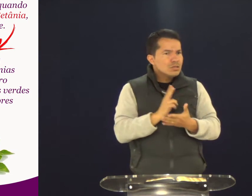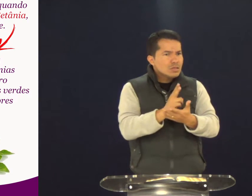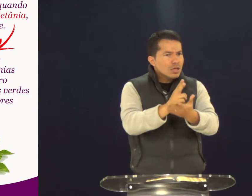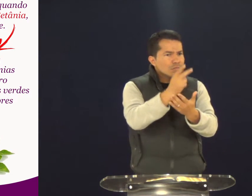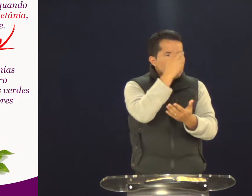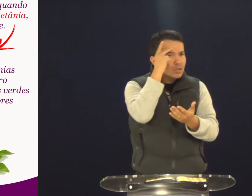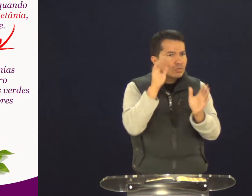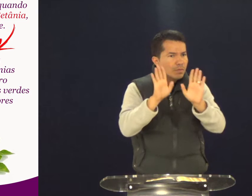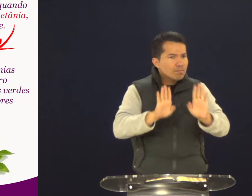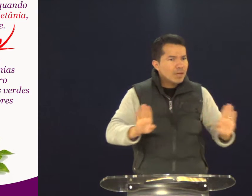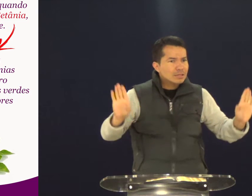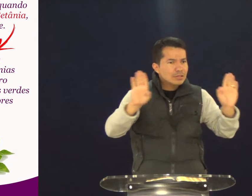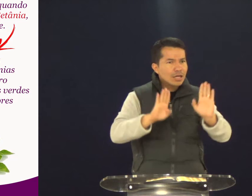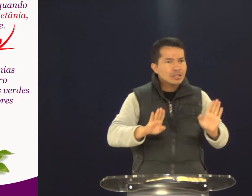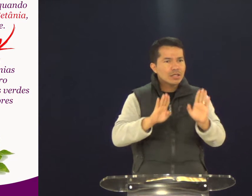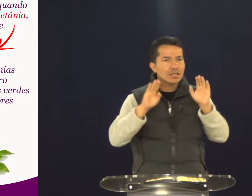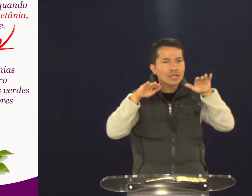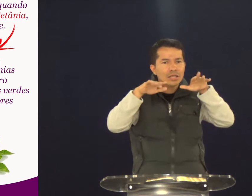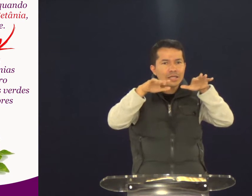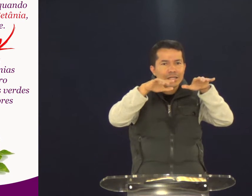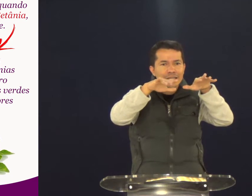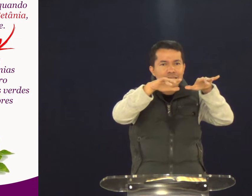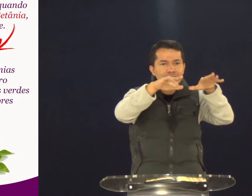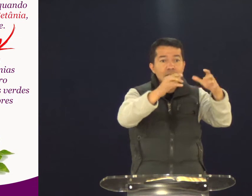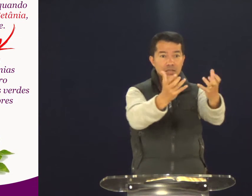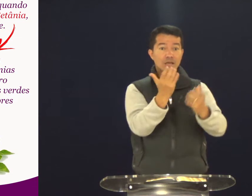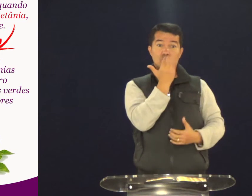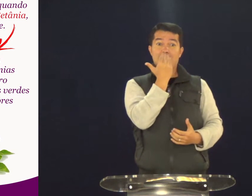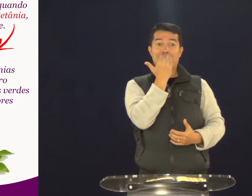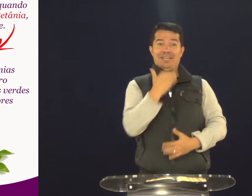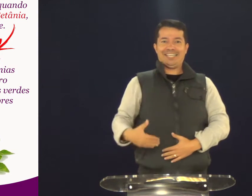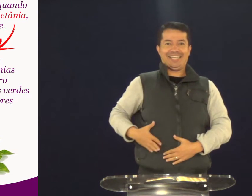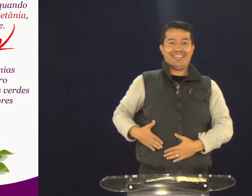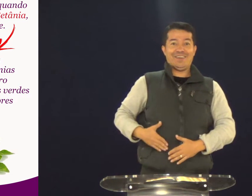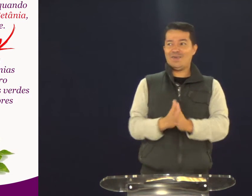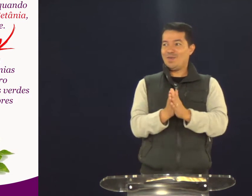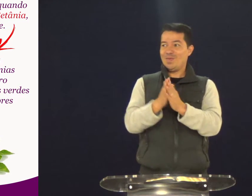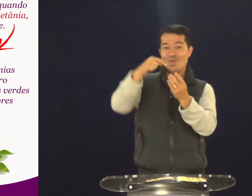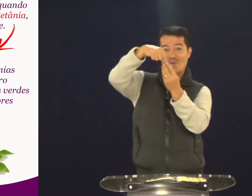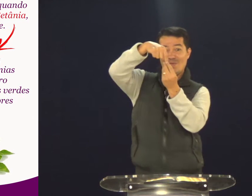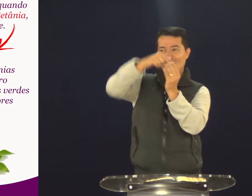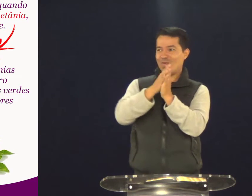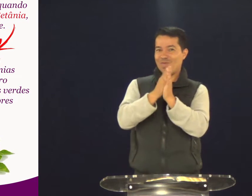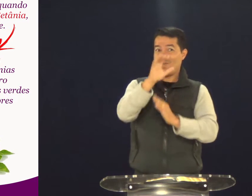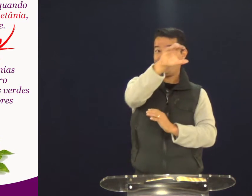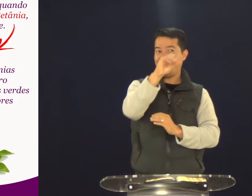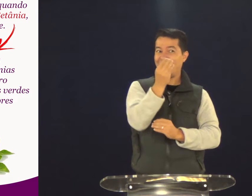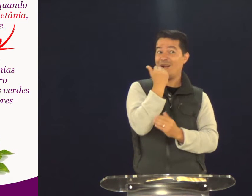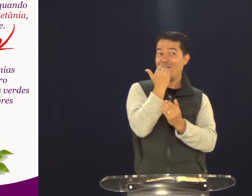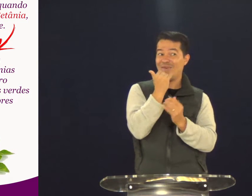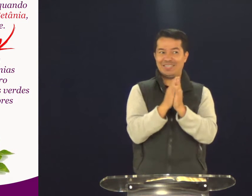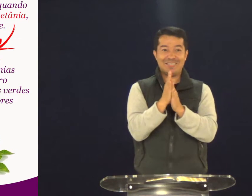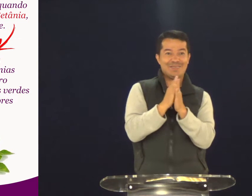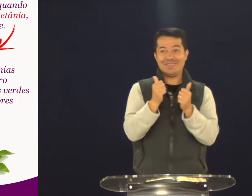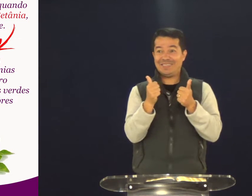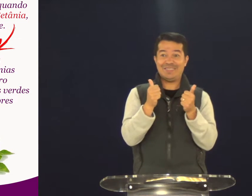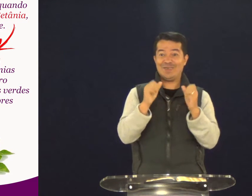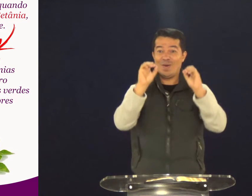Sim. Porque sempre em Betânia havia figos. Havia